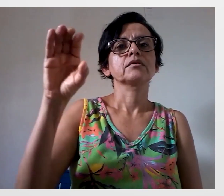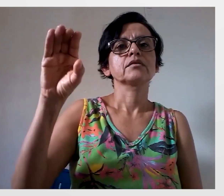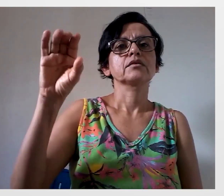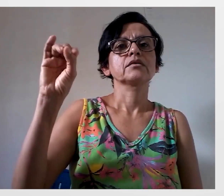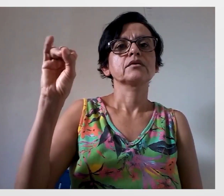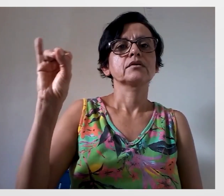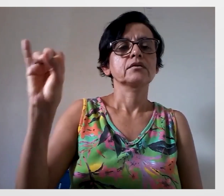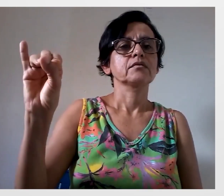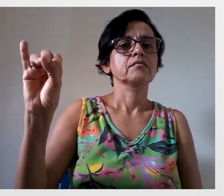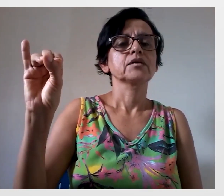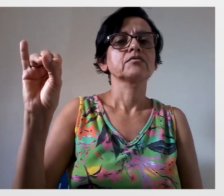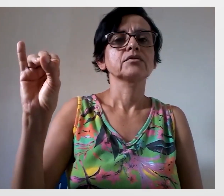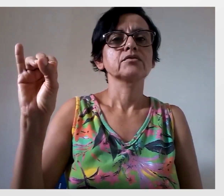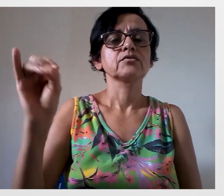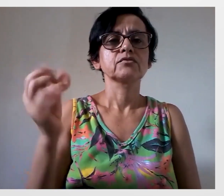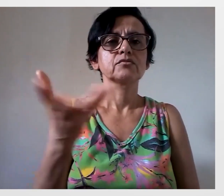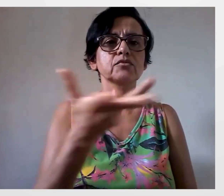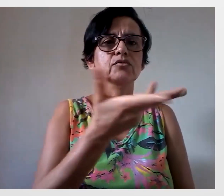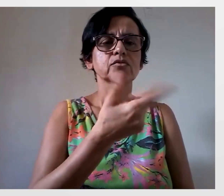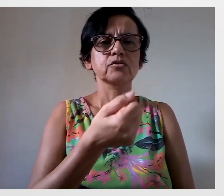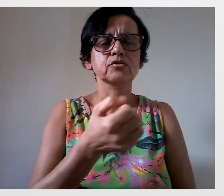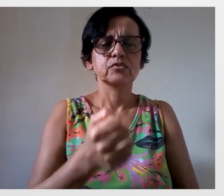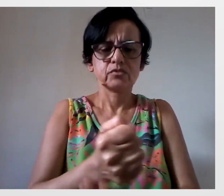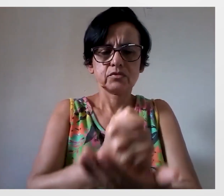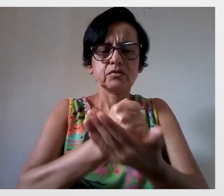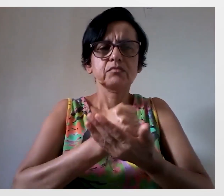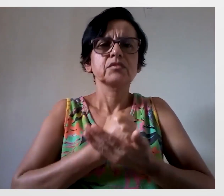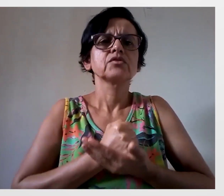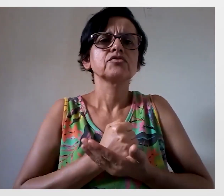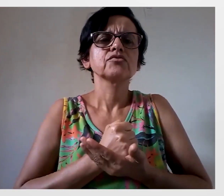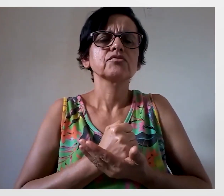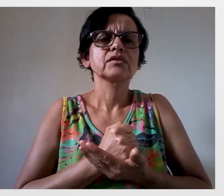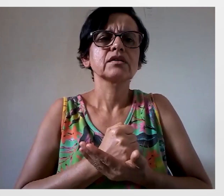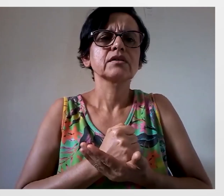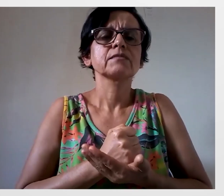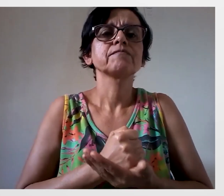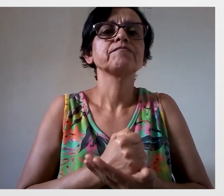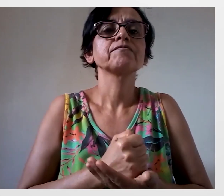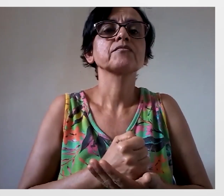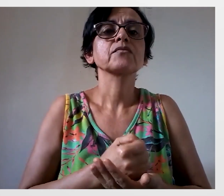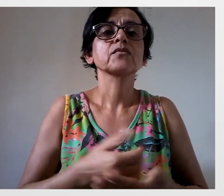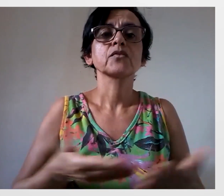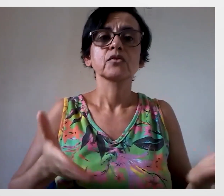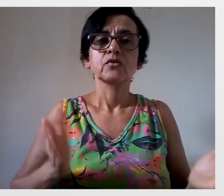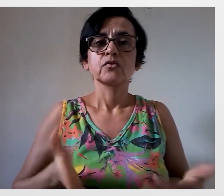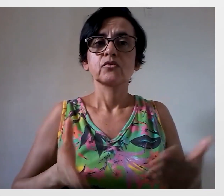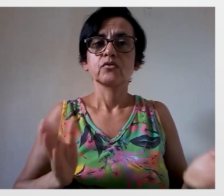Maurícia. Agora sim. E vocês realmente me apoiaram nesse processo.